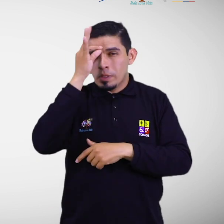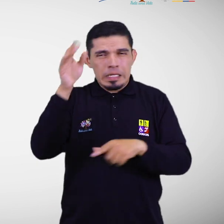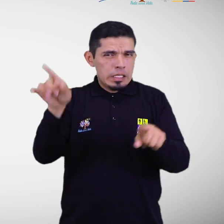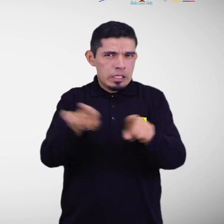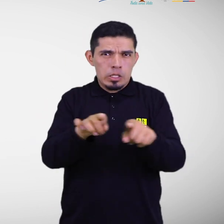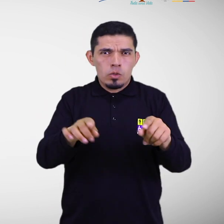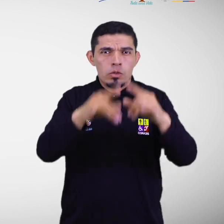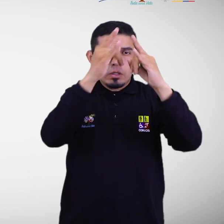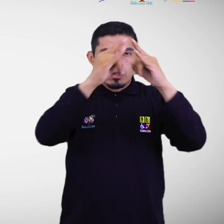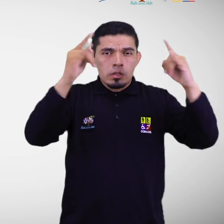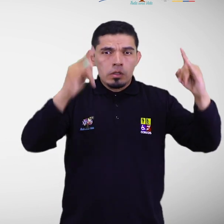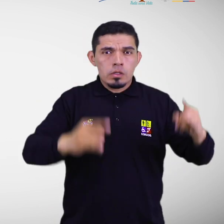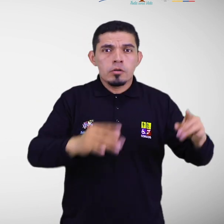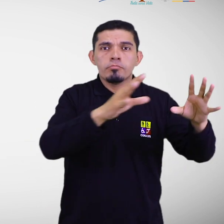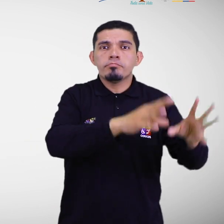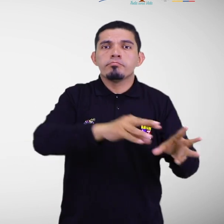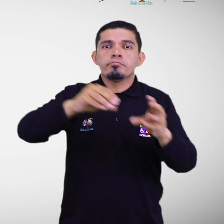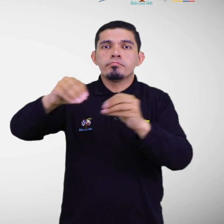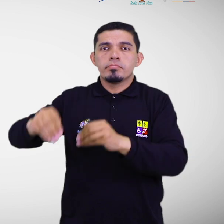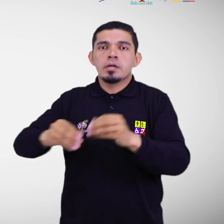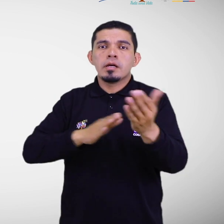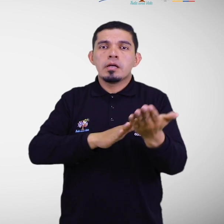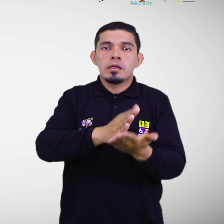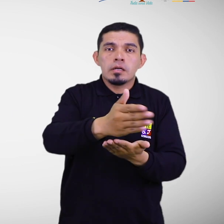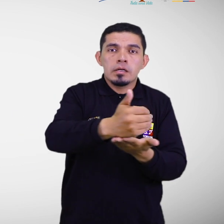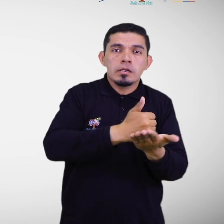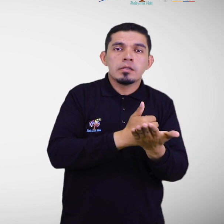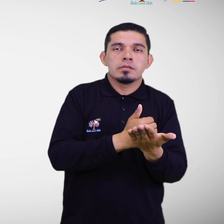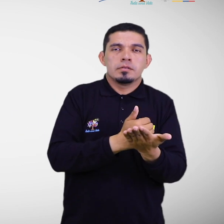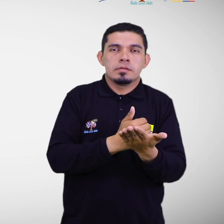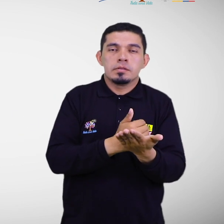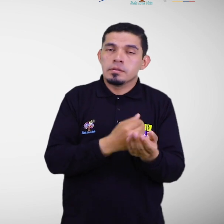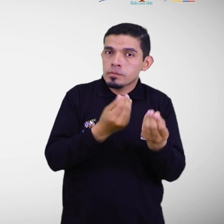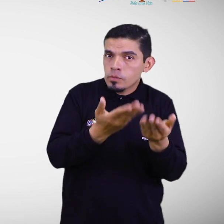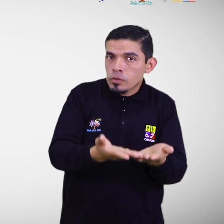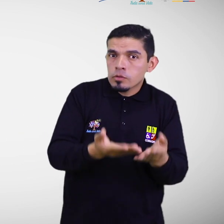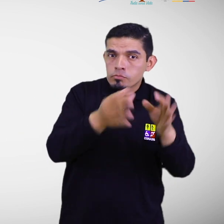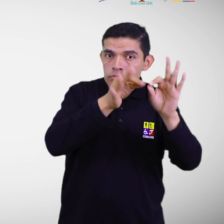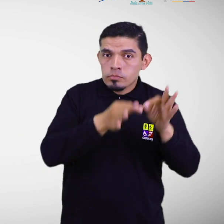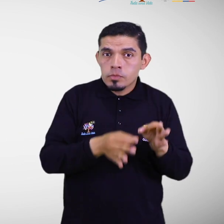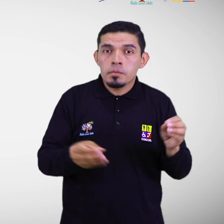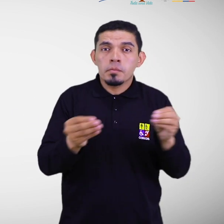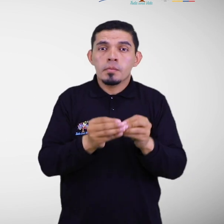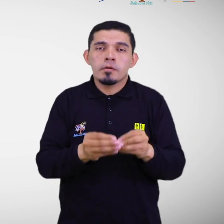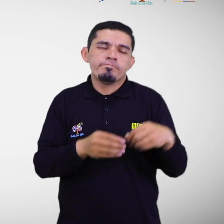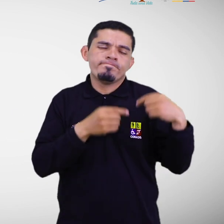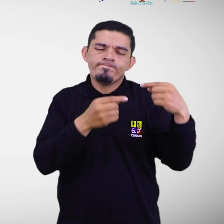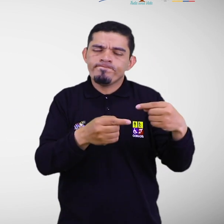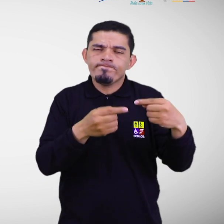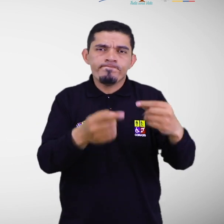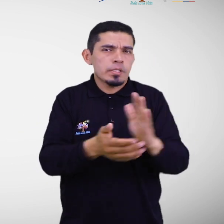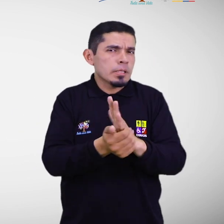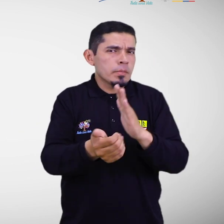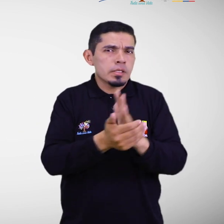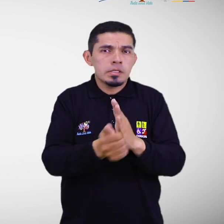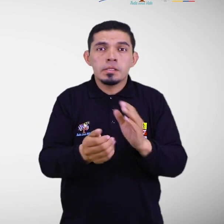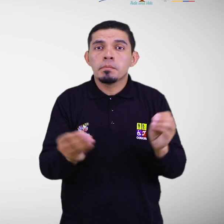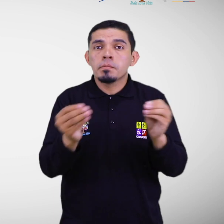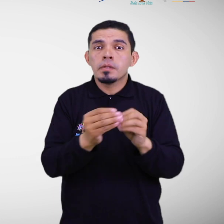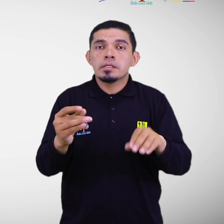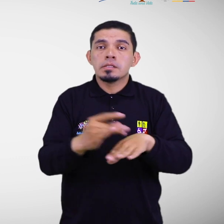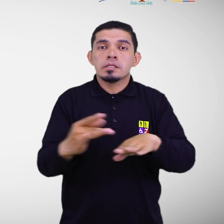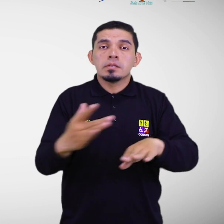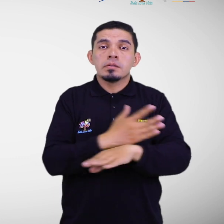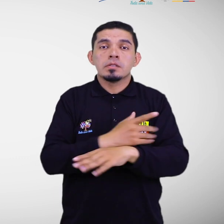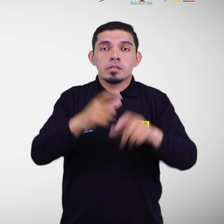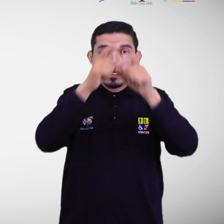incorporen progresivamente parámetros de accesibilidad. Realizar sesiones de sensibilización y capacitación con el personal